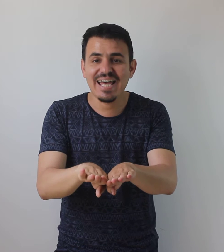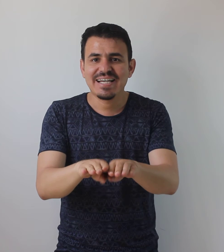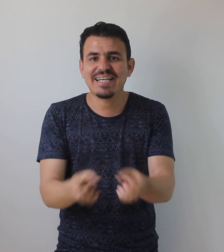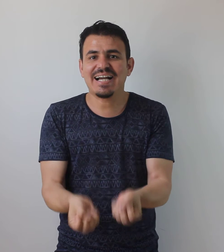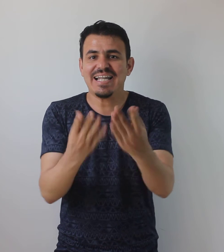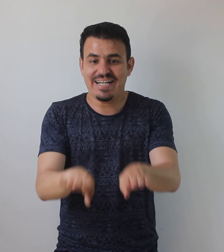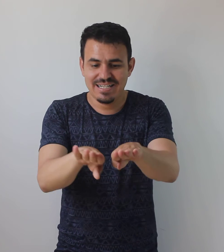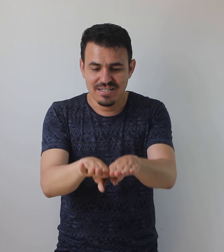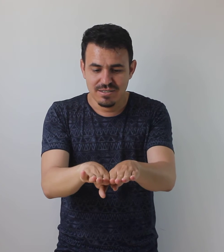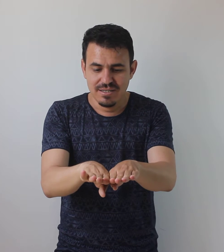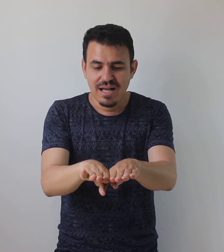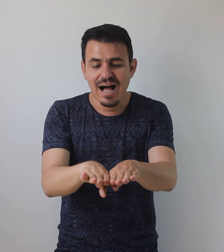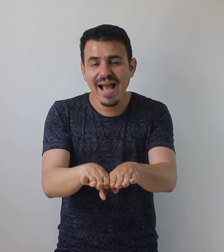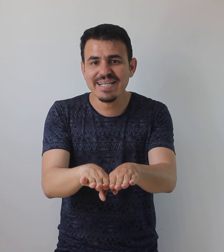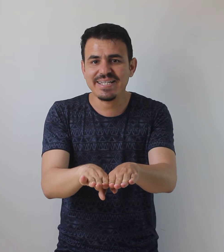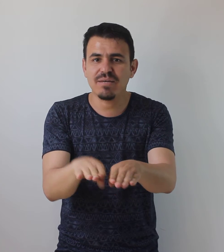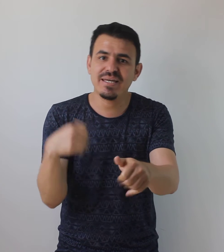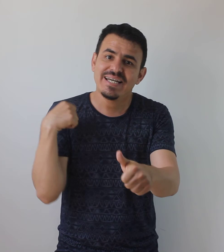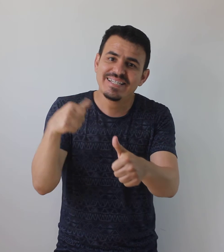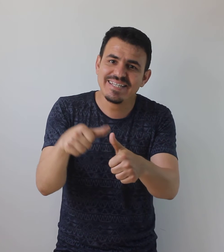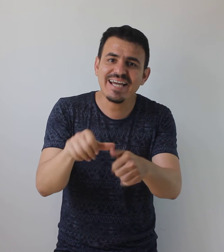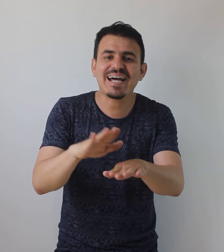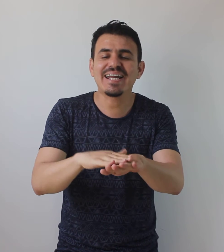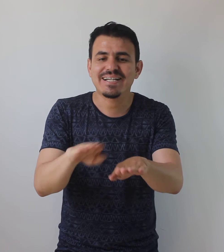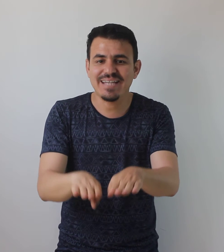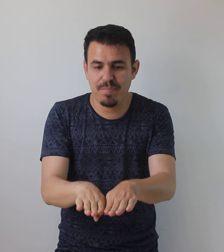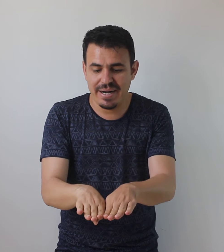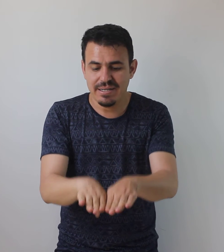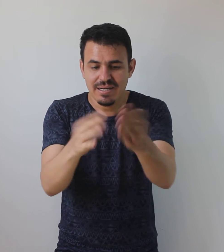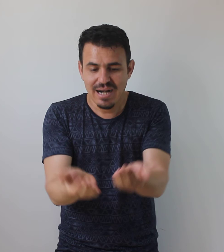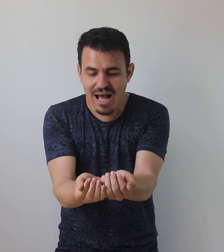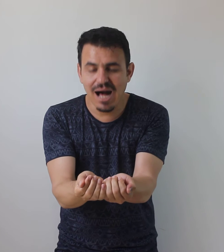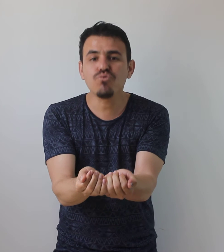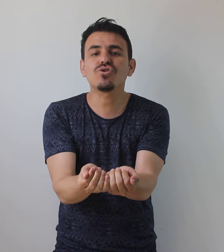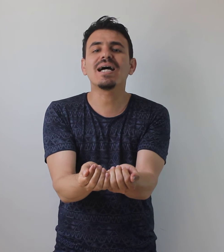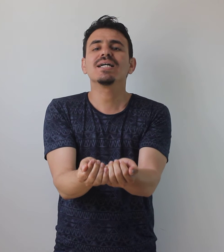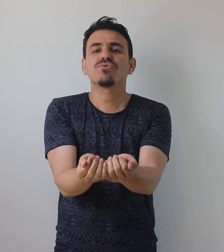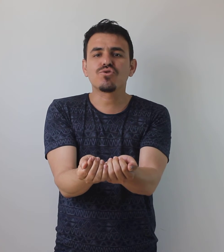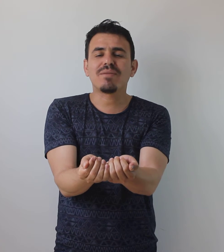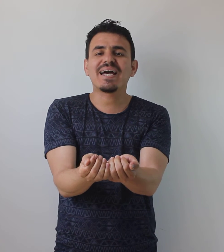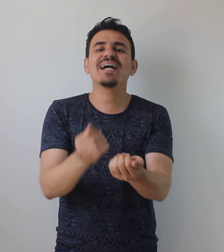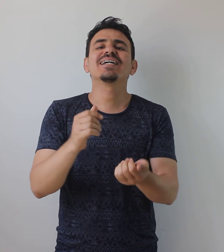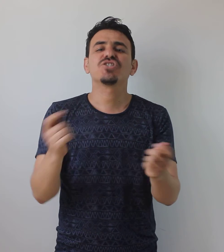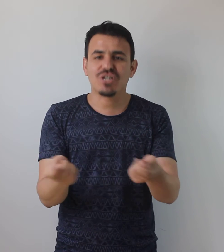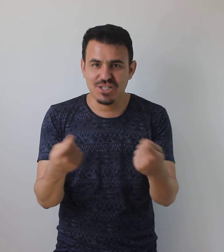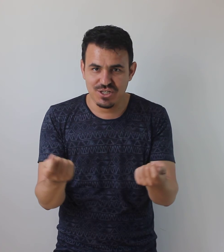yakalar. Aynı işlemi tekrar yapar, avucuna tutmaya çalışır.